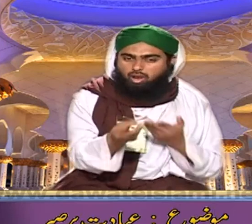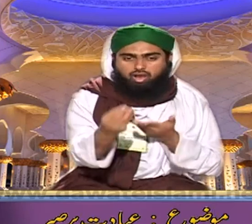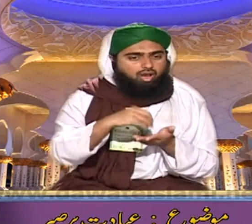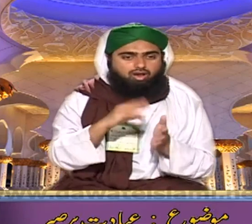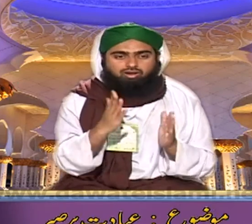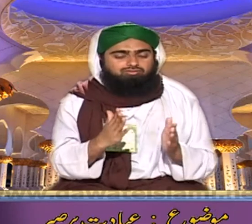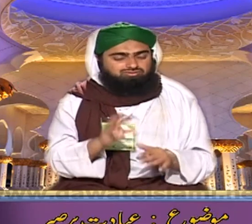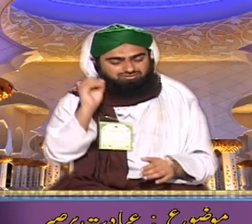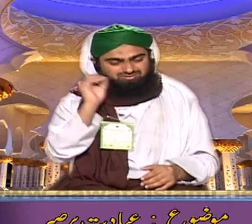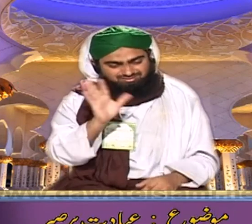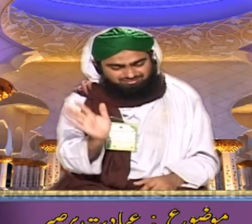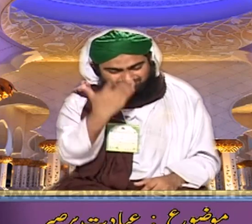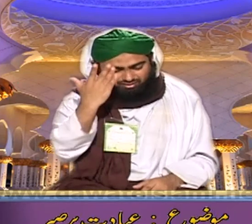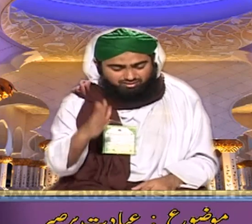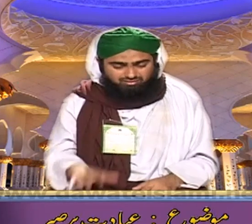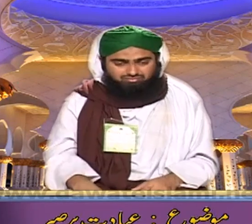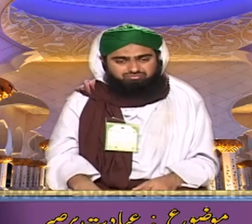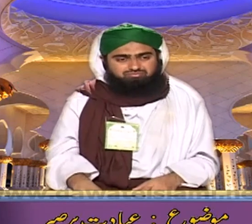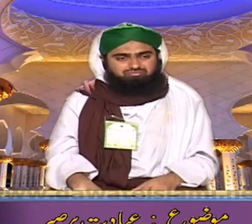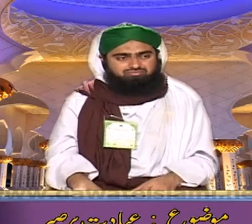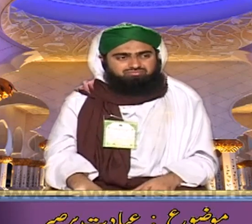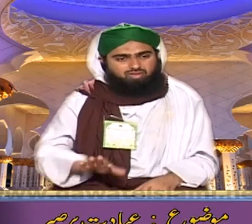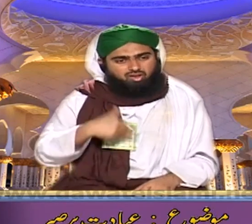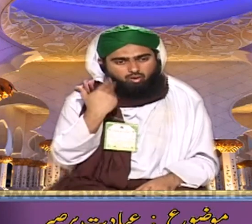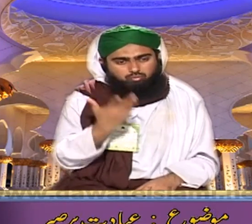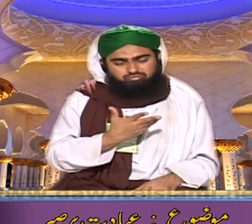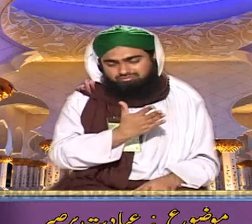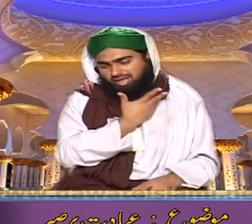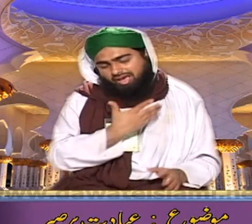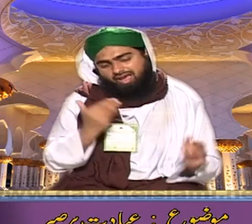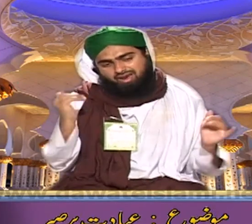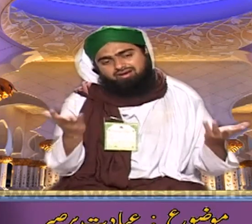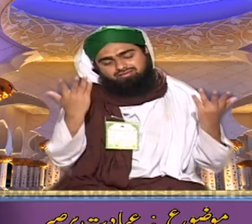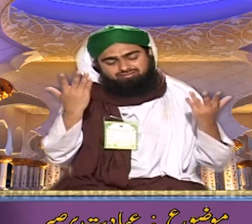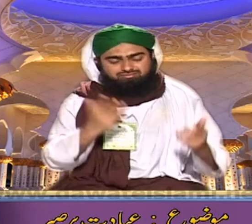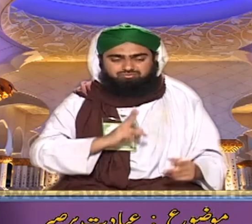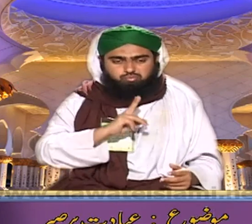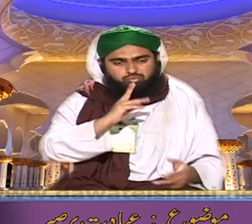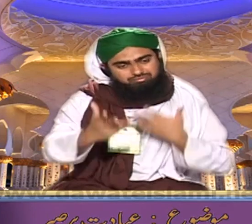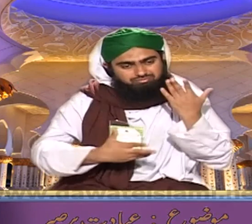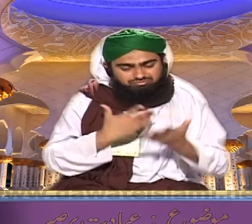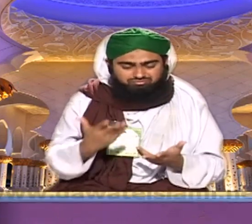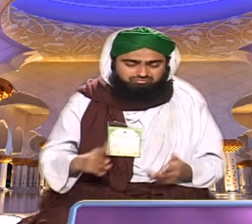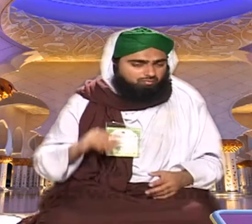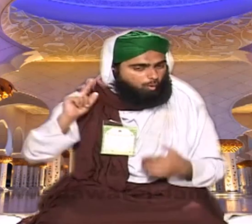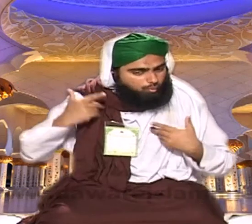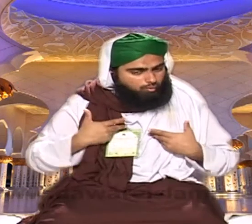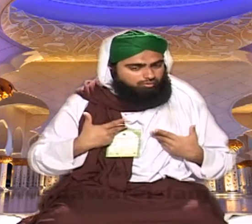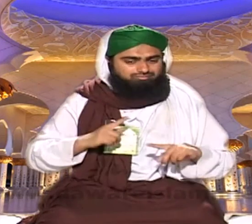کہ کسی کام کا ہی نہیں ہے لائے نہیں میں نے کام نہیں کیا میں نے اتنا چھوٹا تھا اس کو کام بھیا اور خدمت کے بلند بانگ دعوے کرتا میں